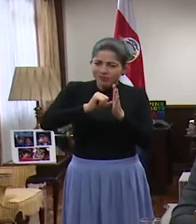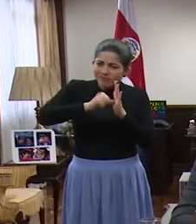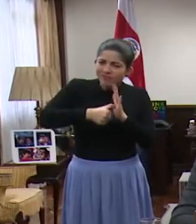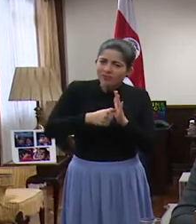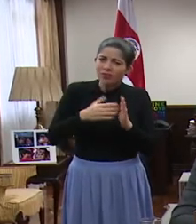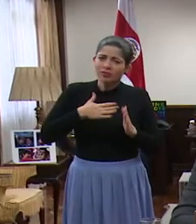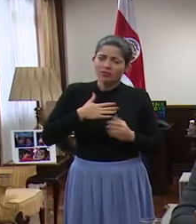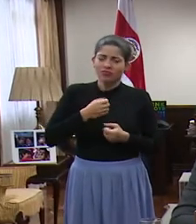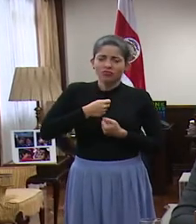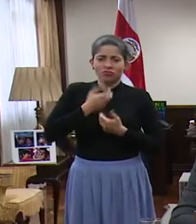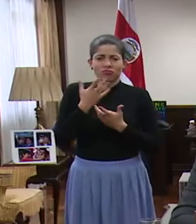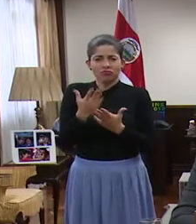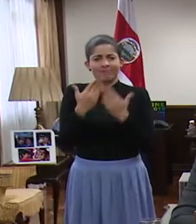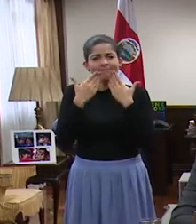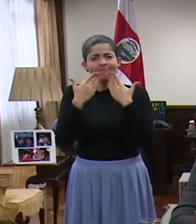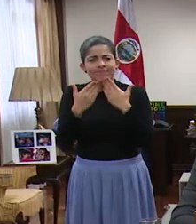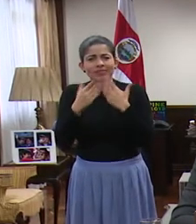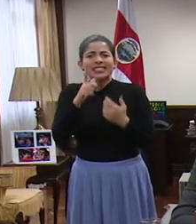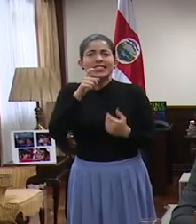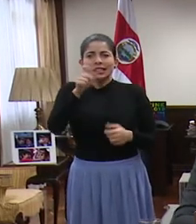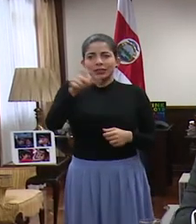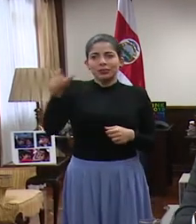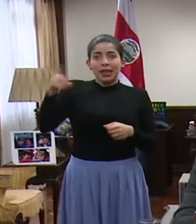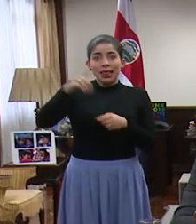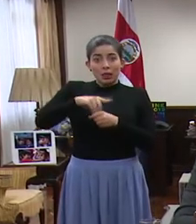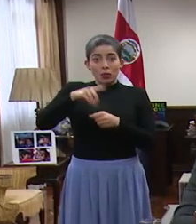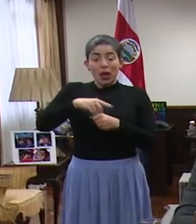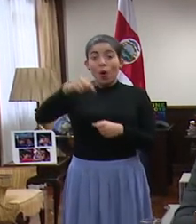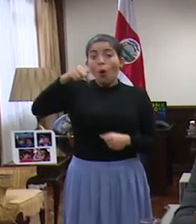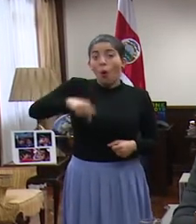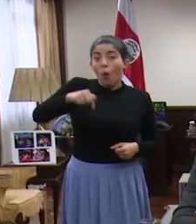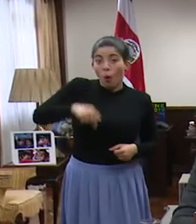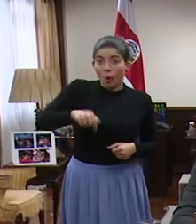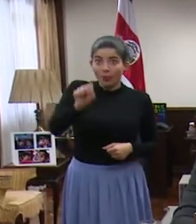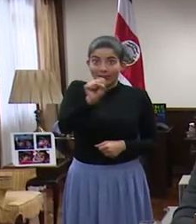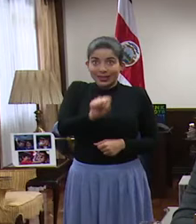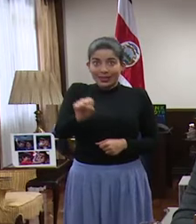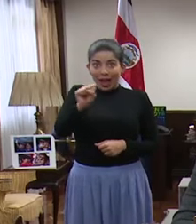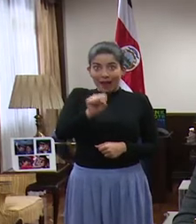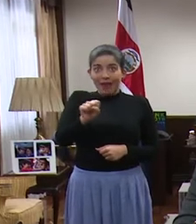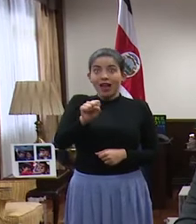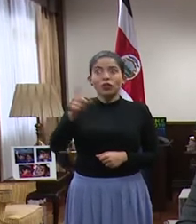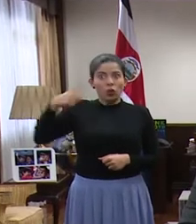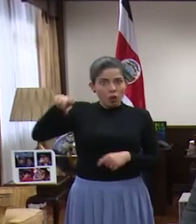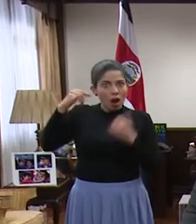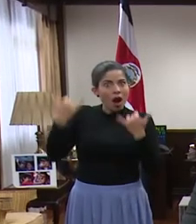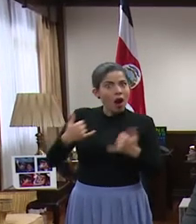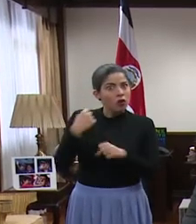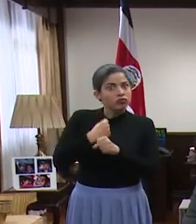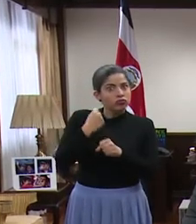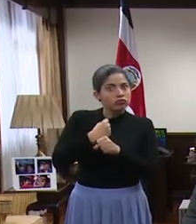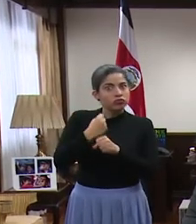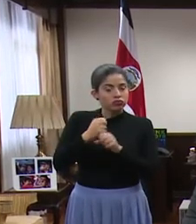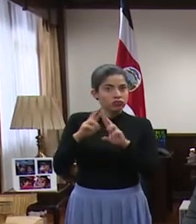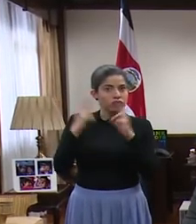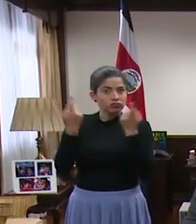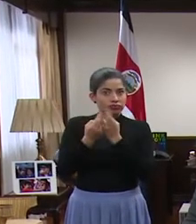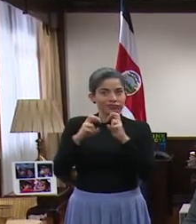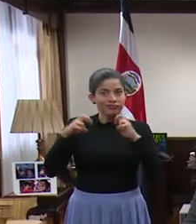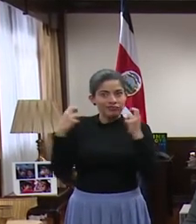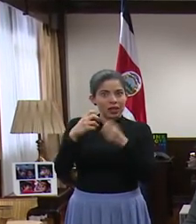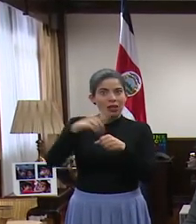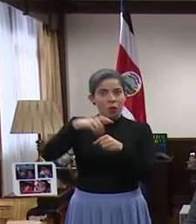mi agradecimiento con las señoras y señores diputados. El día de hoy, sábado, están sesionando, han sesionado,